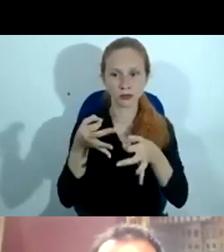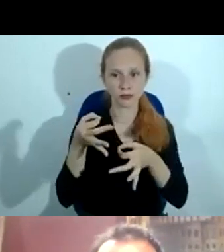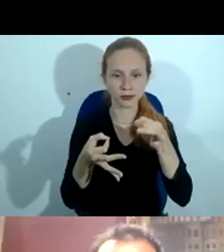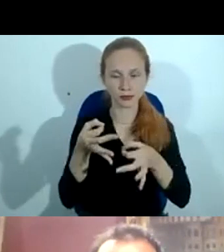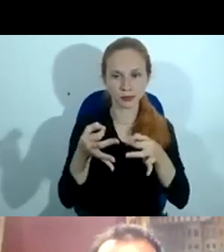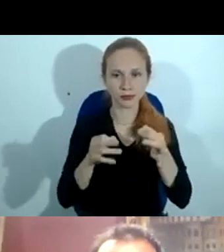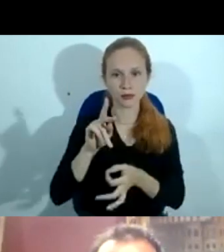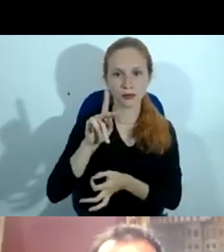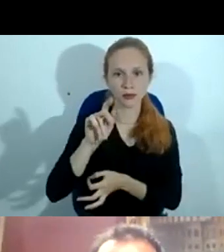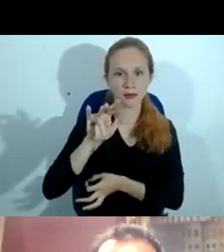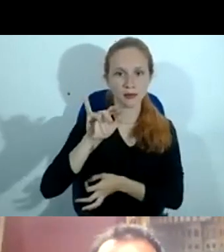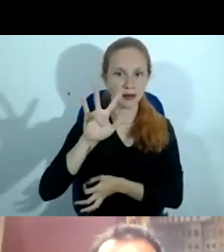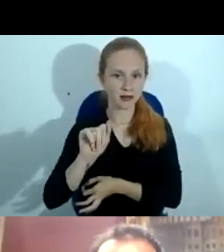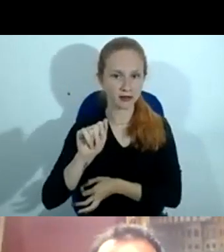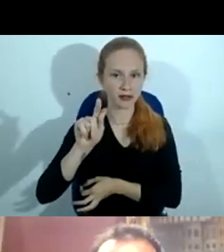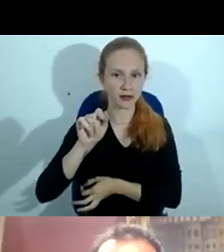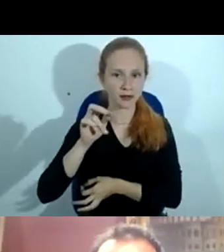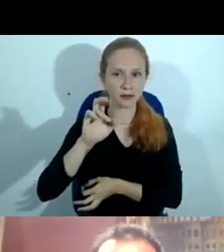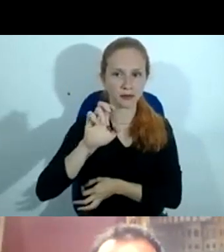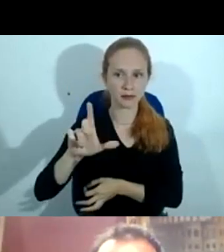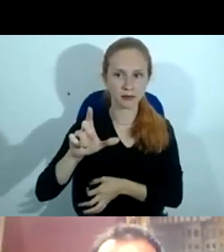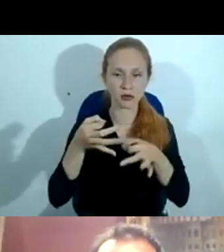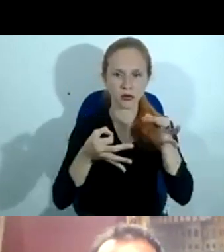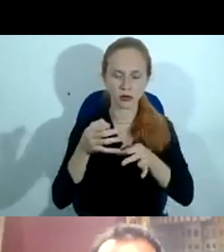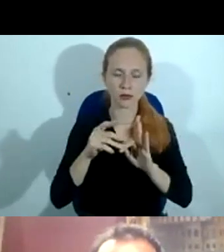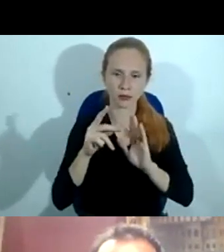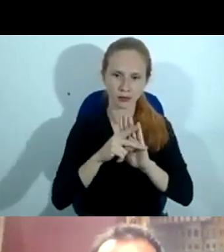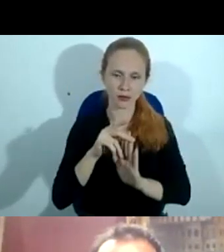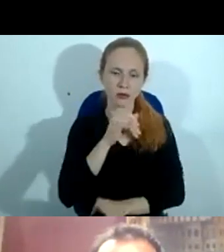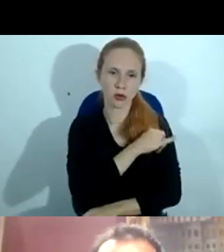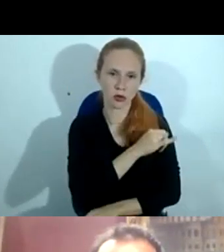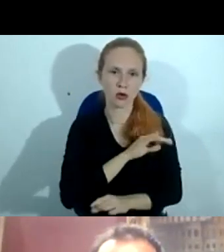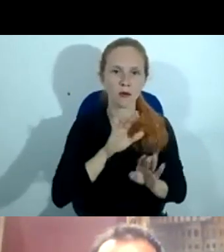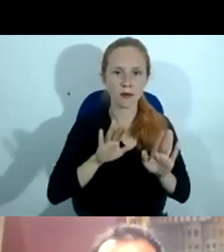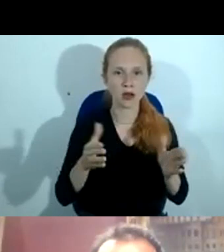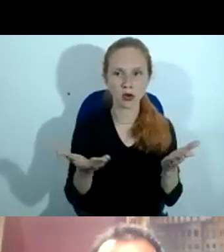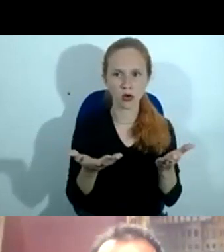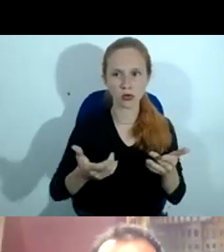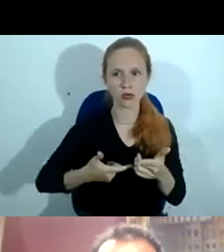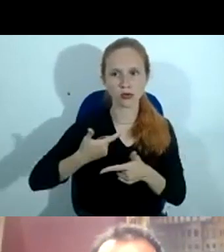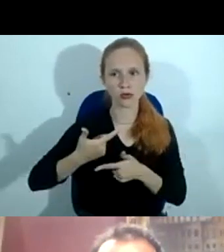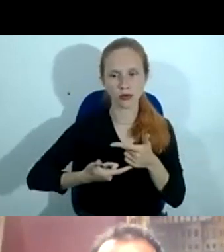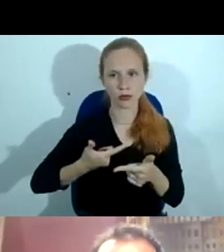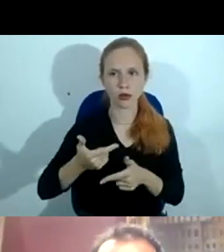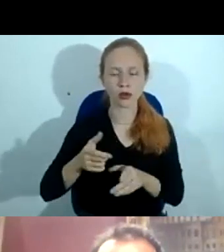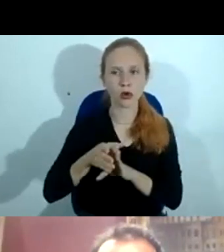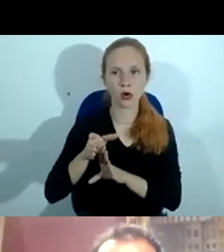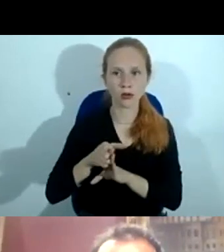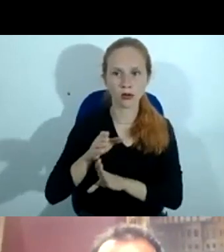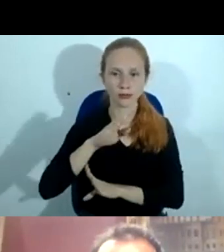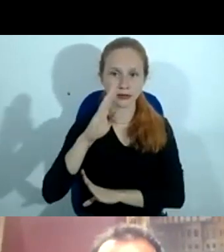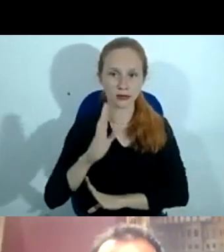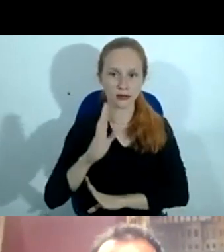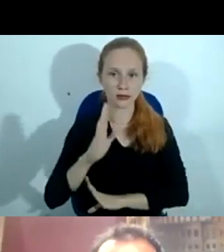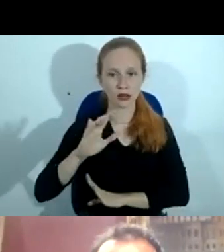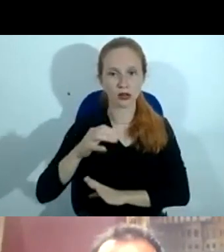Paiva Gabriel, que é juiz do Estado do Rio, mas atualmente está seguindo ao Conselho Nacional de Justiça, e que é